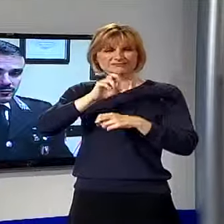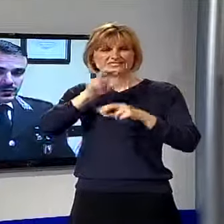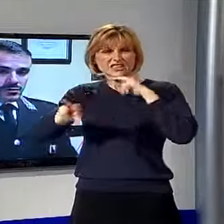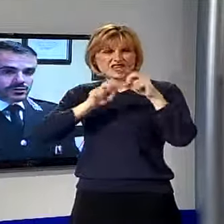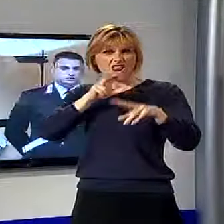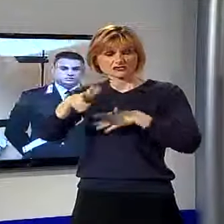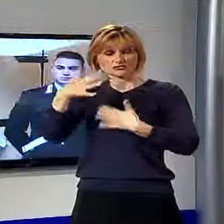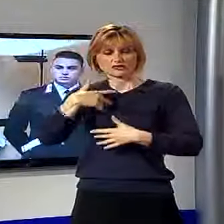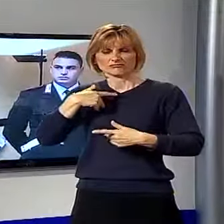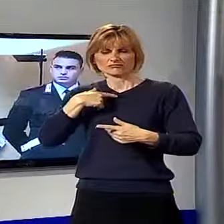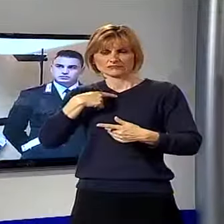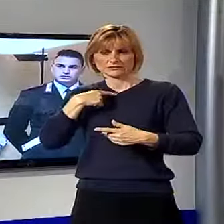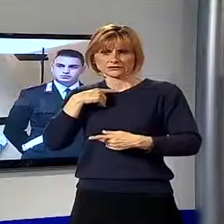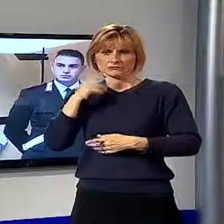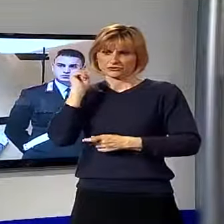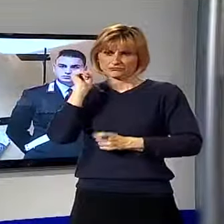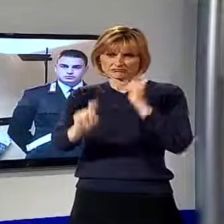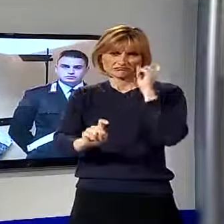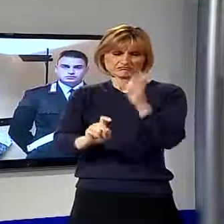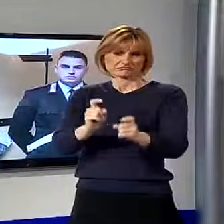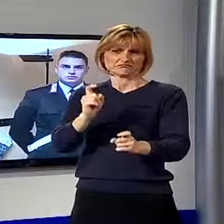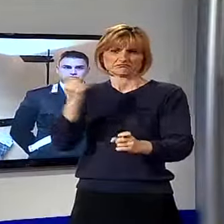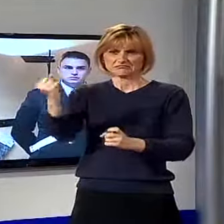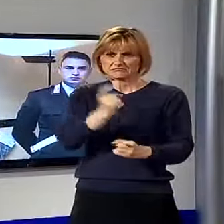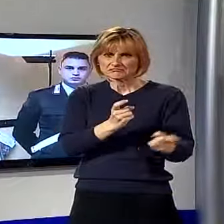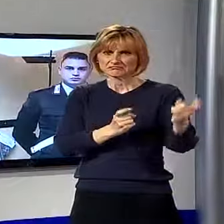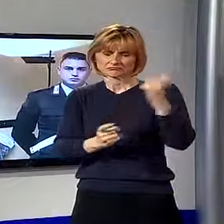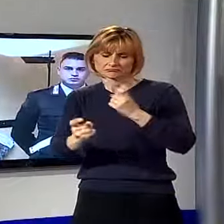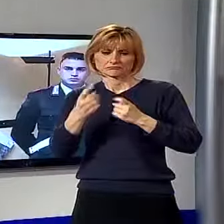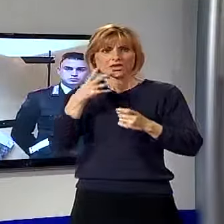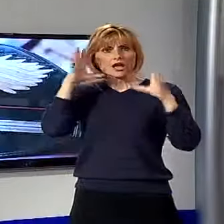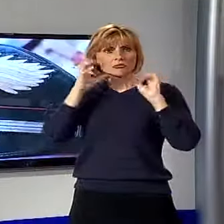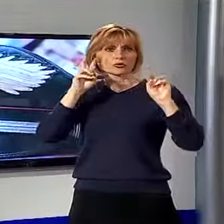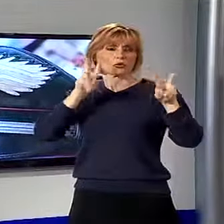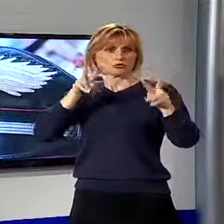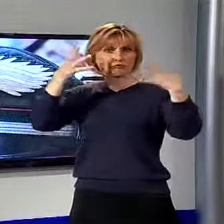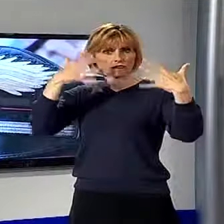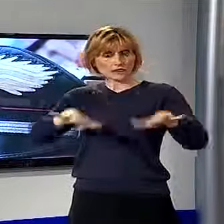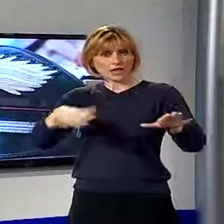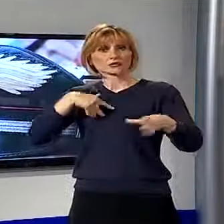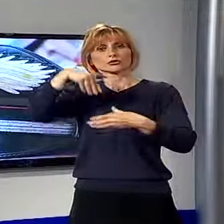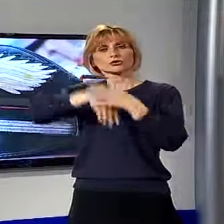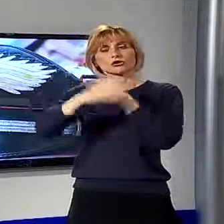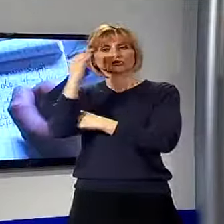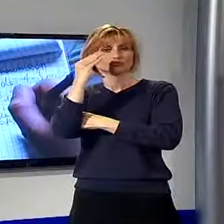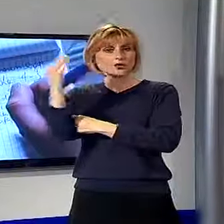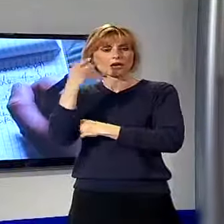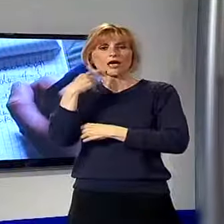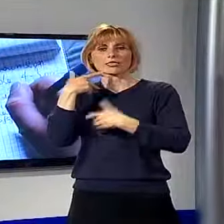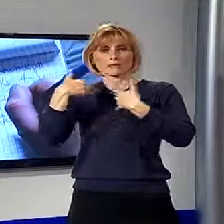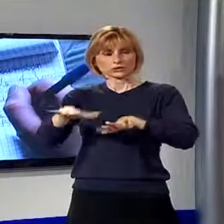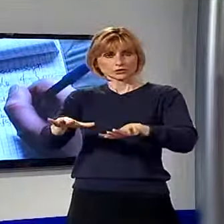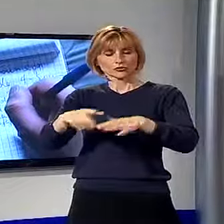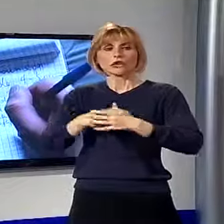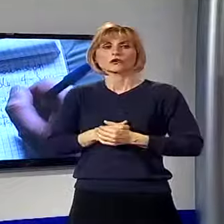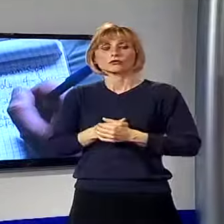sospetto i carabinieri della stazione di Capannori hanno effettuato un controllo nei pressi di un ristorante abbandonato. Nascosta